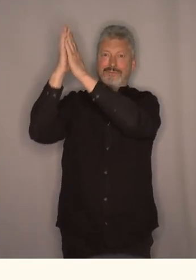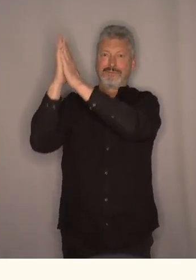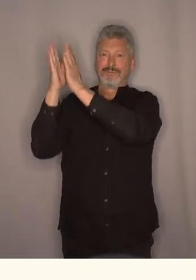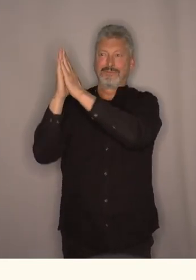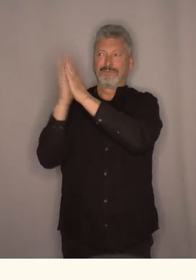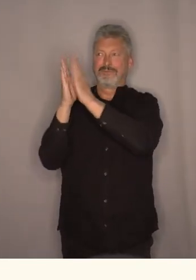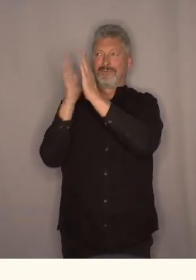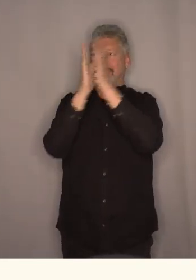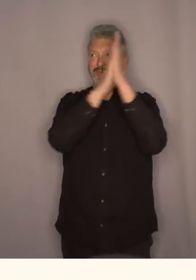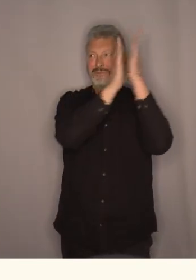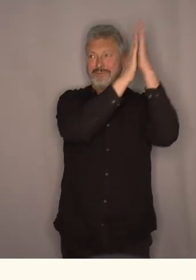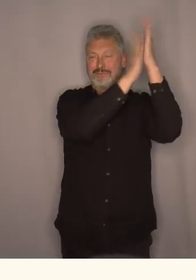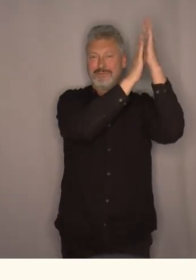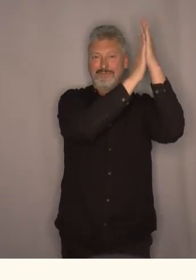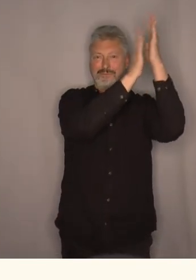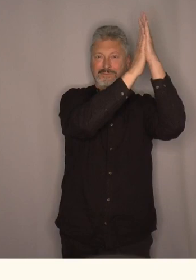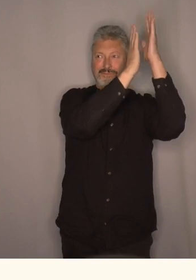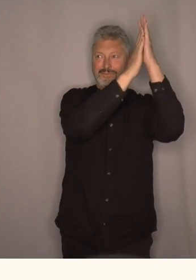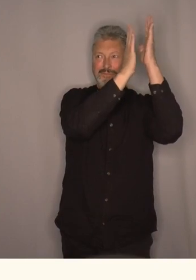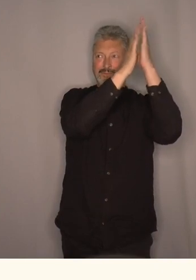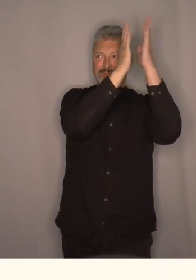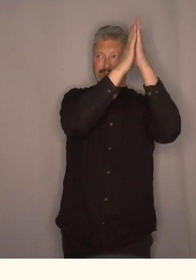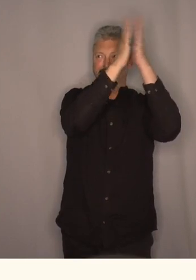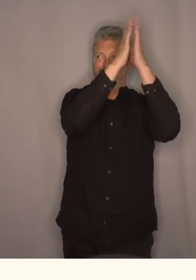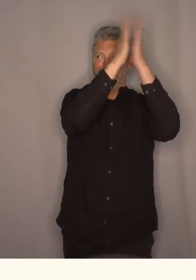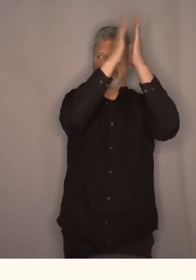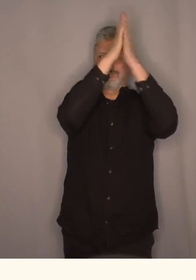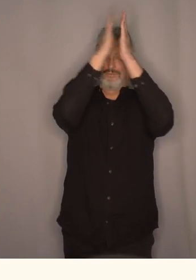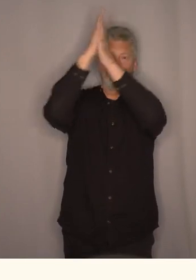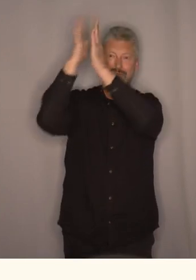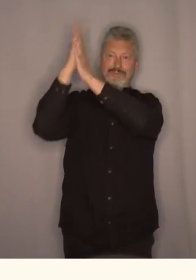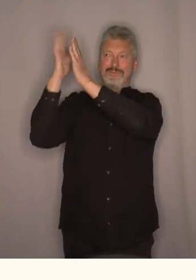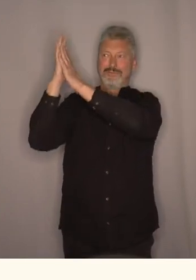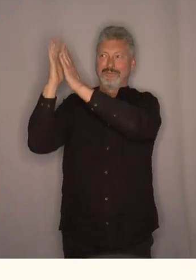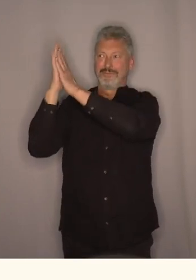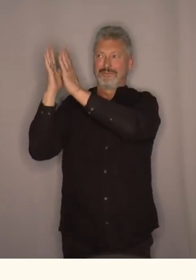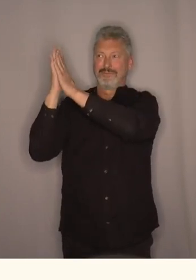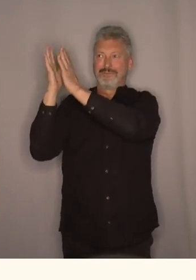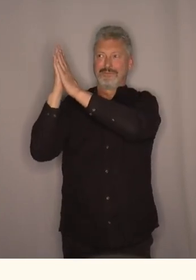Takk du butet som